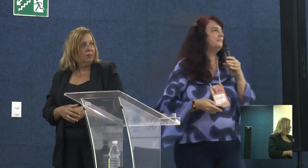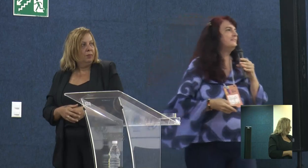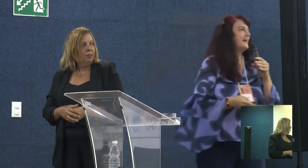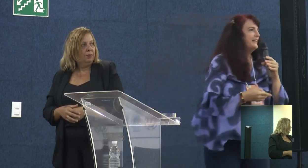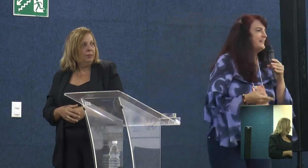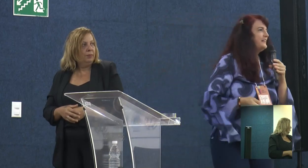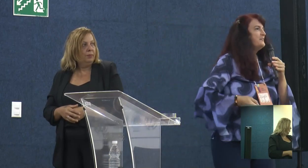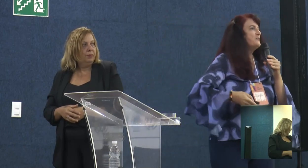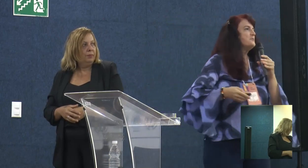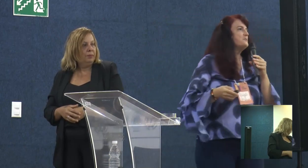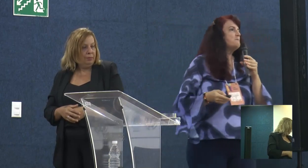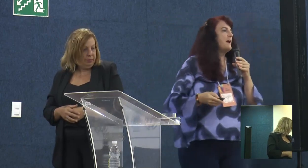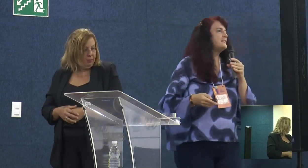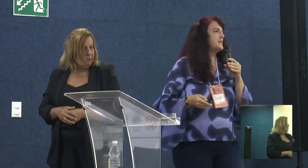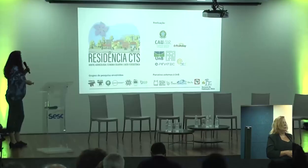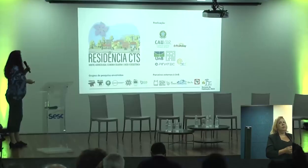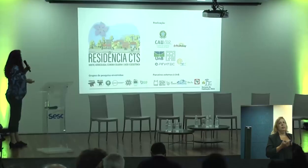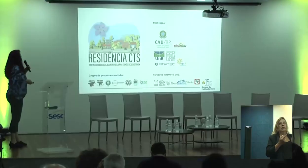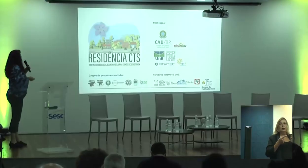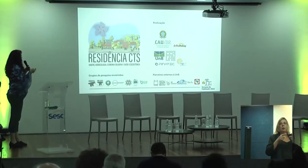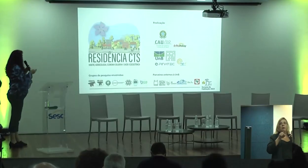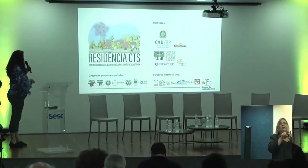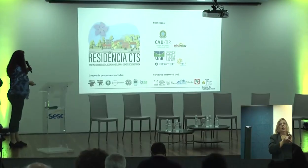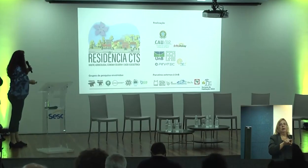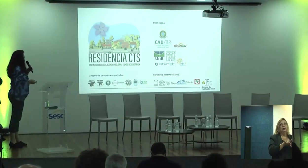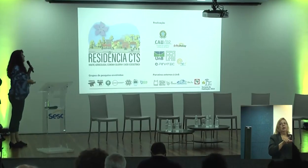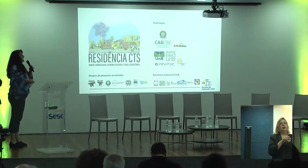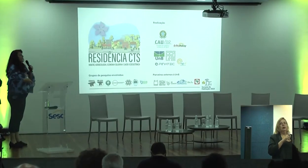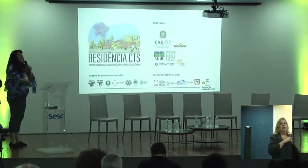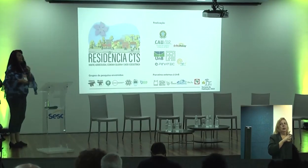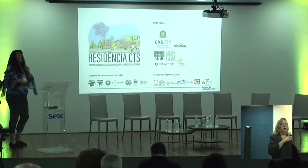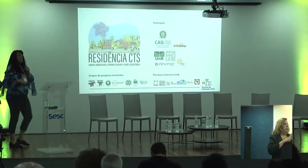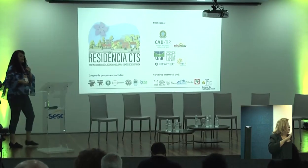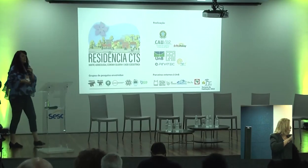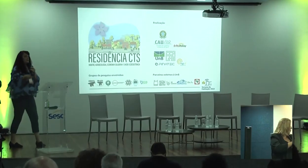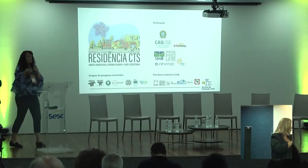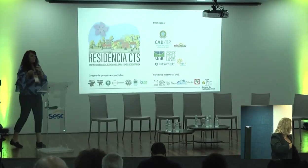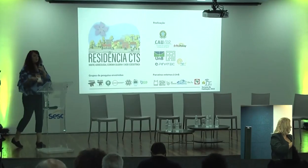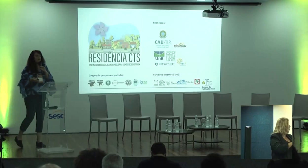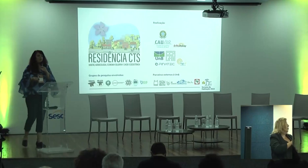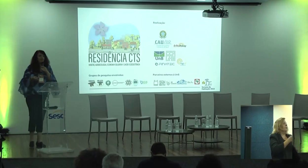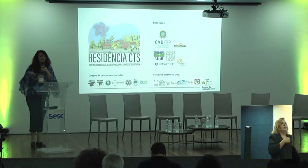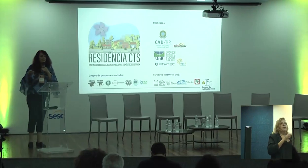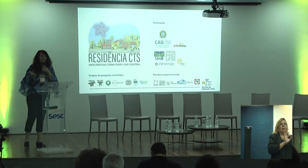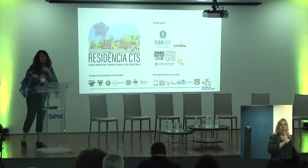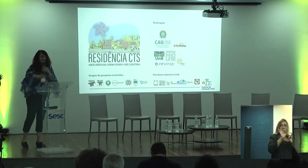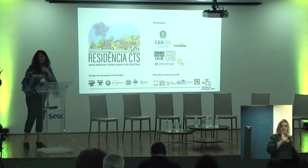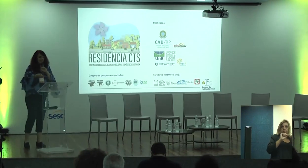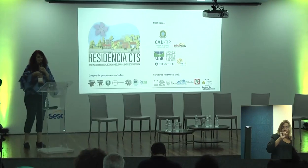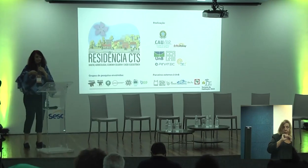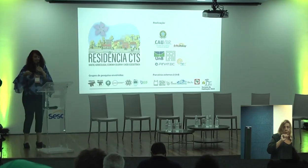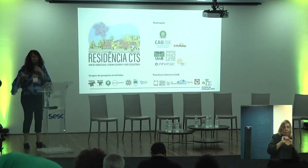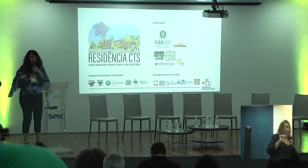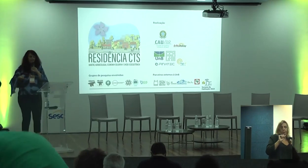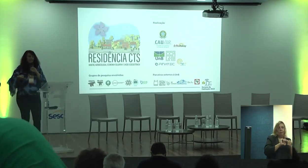Bom, então, está aí nossos parceiros, patrocínio. Foi muito bem feita